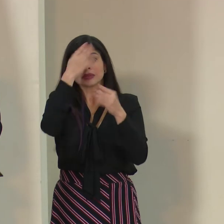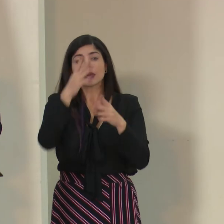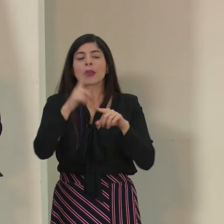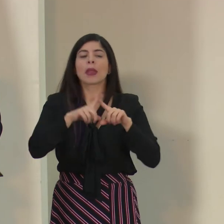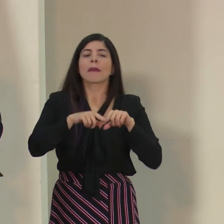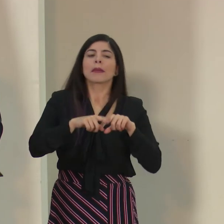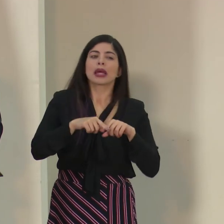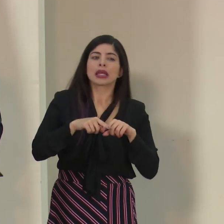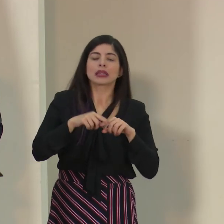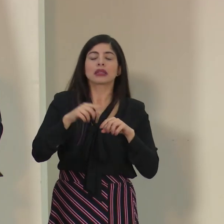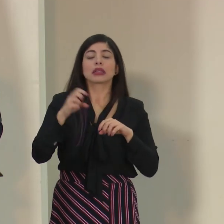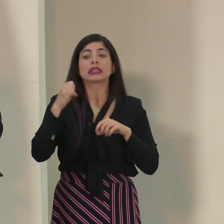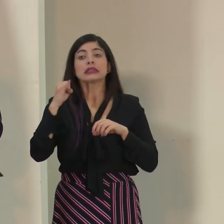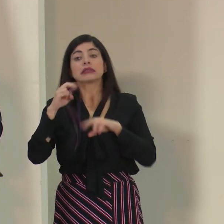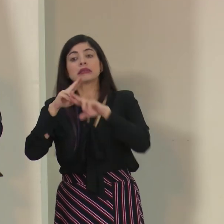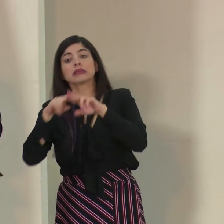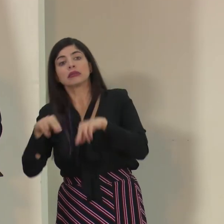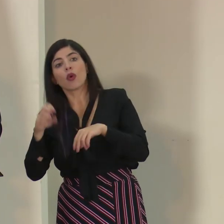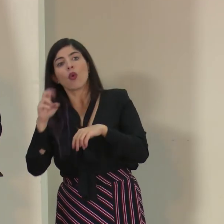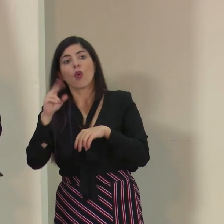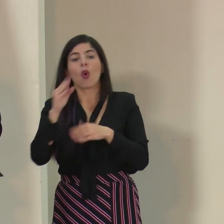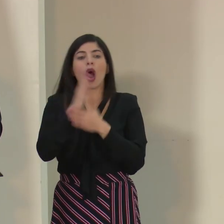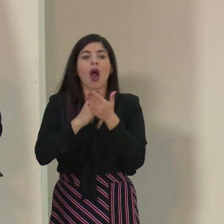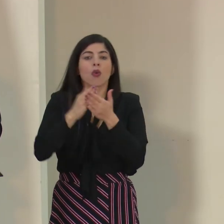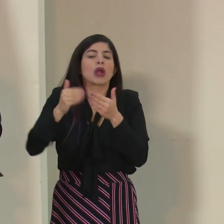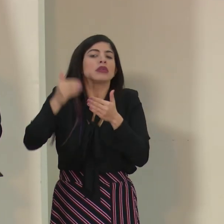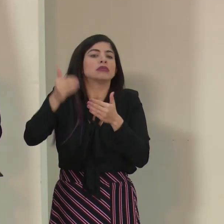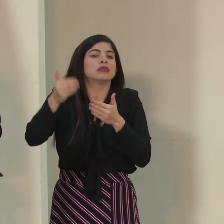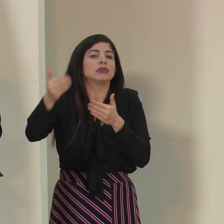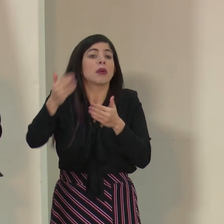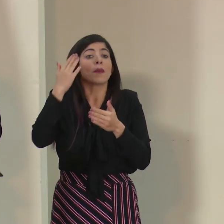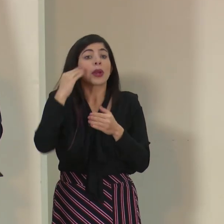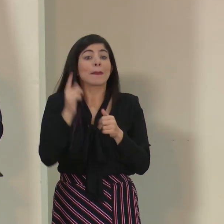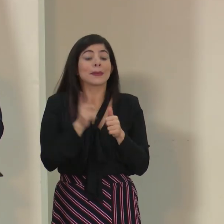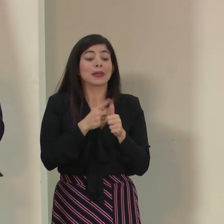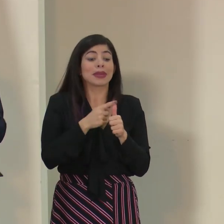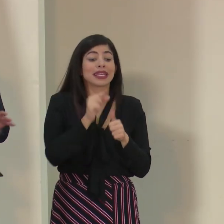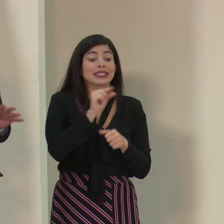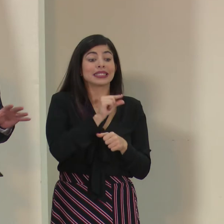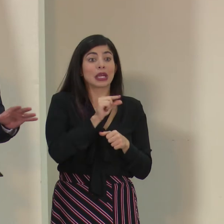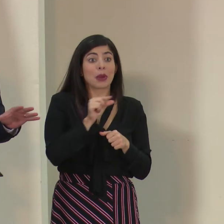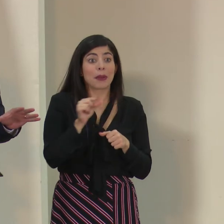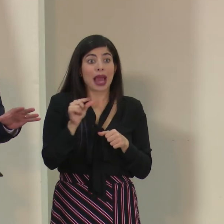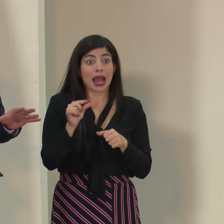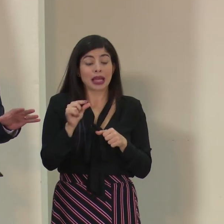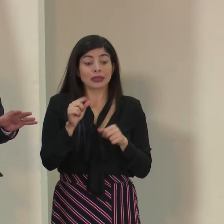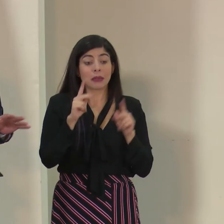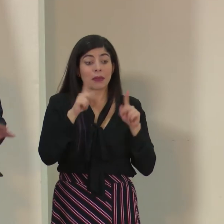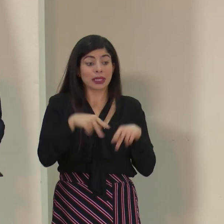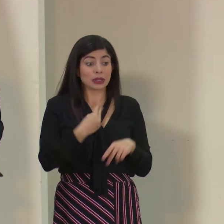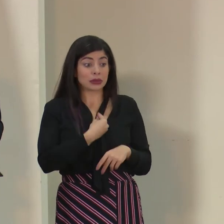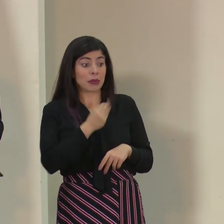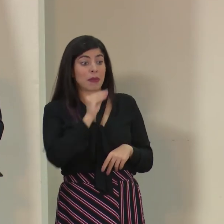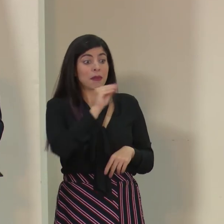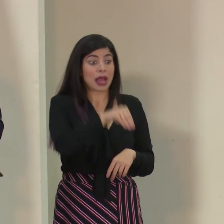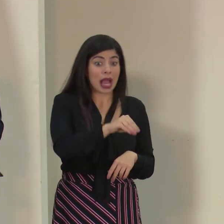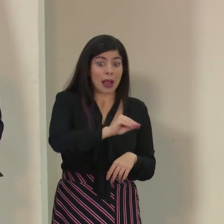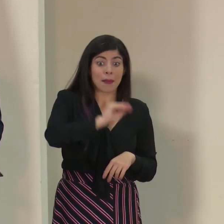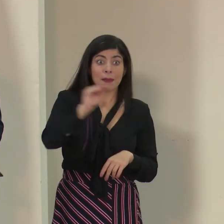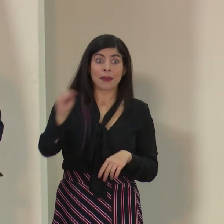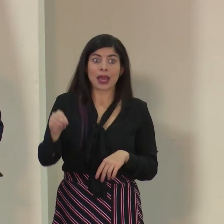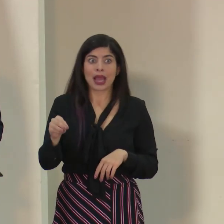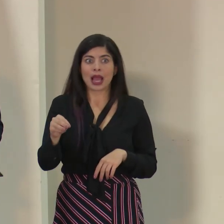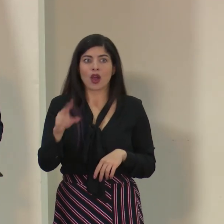valorar en algún momento, suspender algunas, porque especialmente en las primeras semanas la transmisión de persona a persona ocupamos que